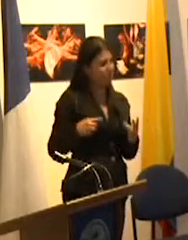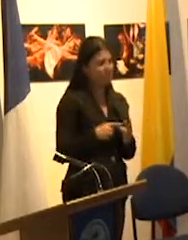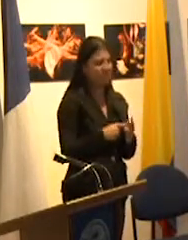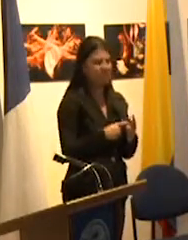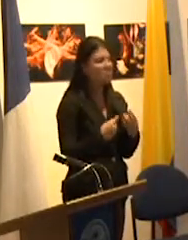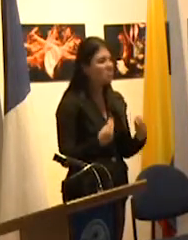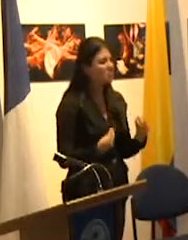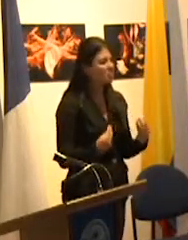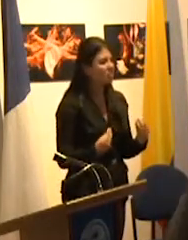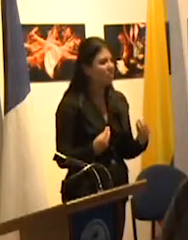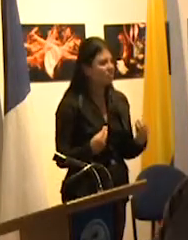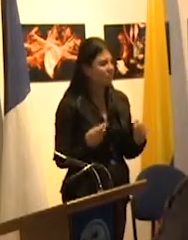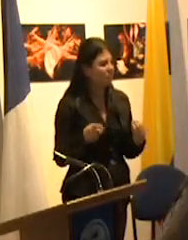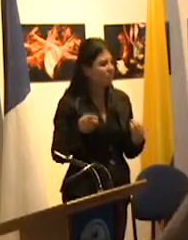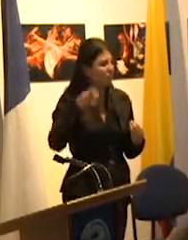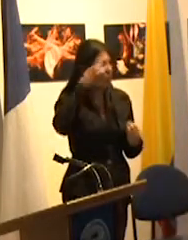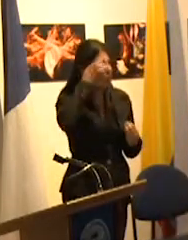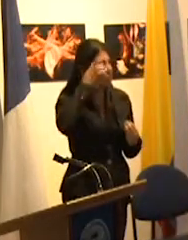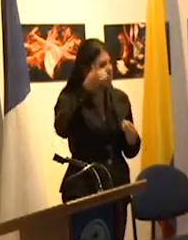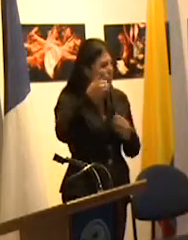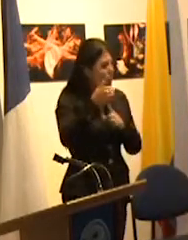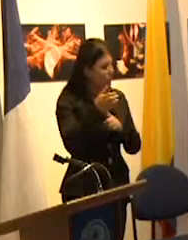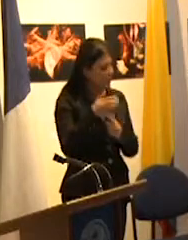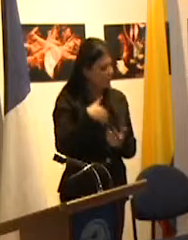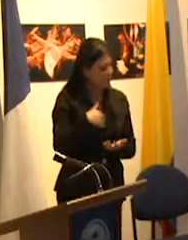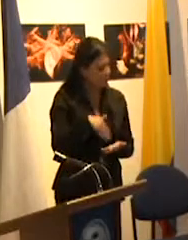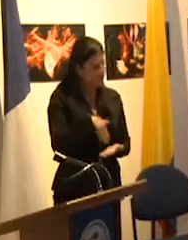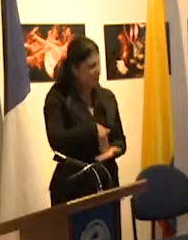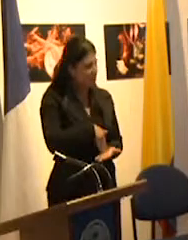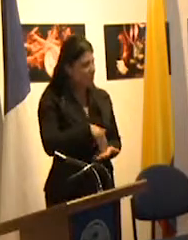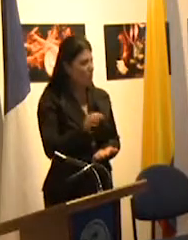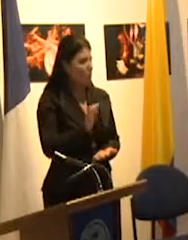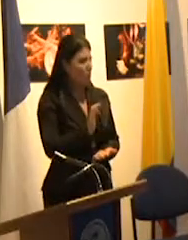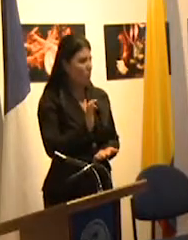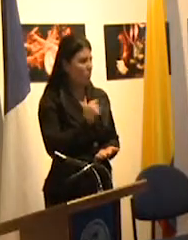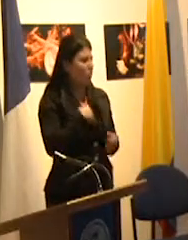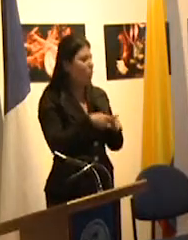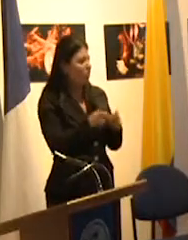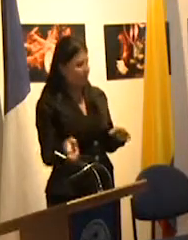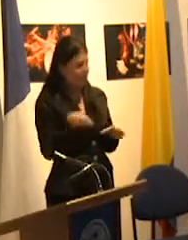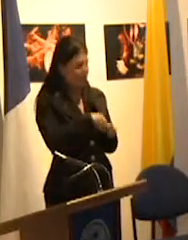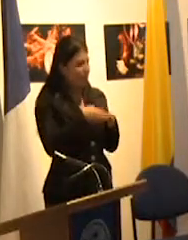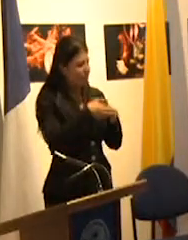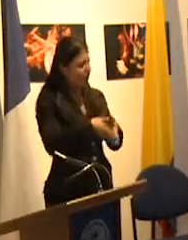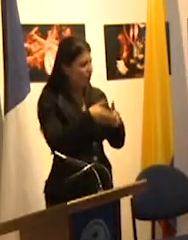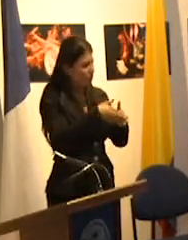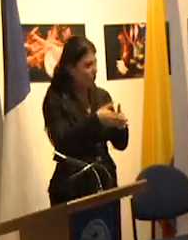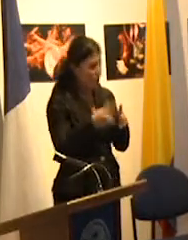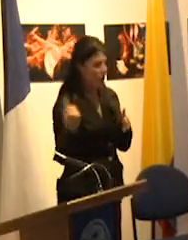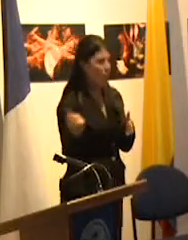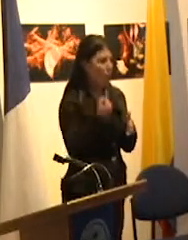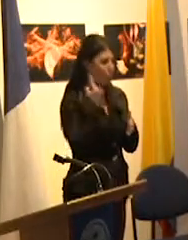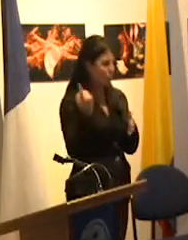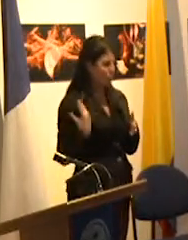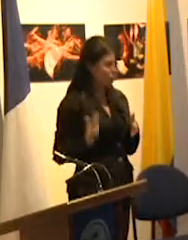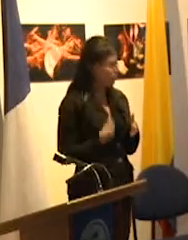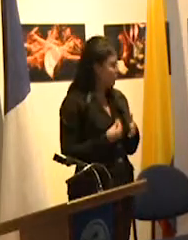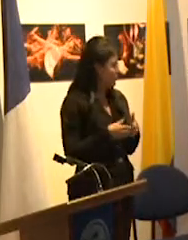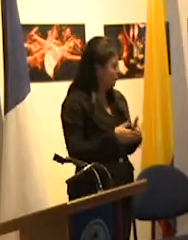que tiene que ver con una concepción de estamos parados o estamos embarcados en un barco que es común a todos